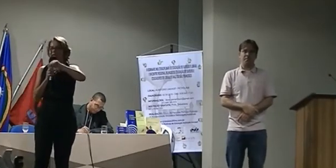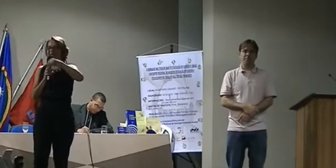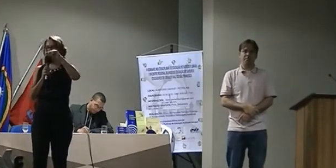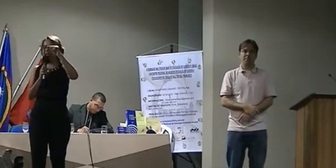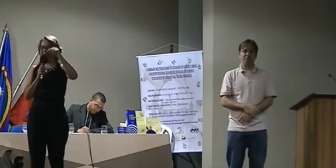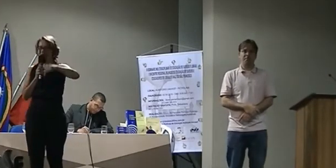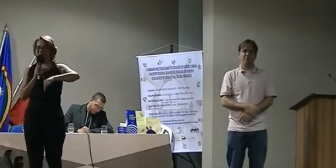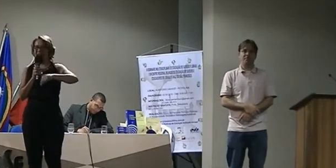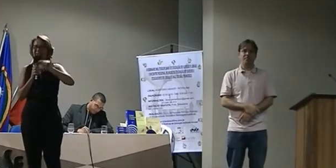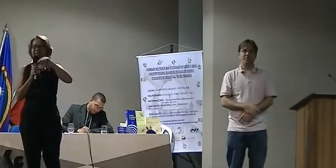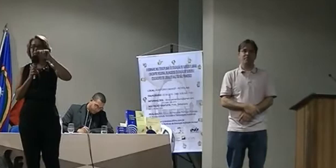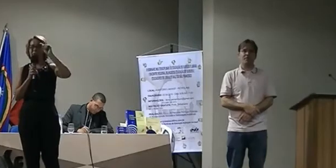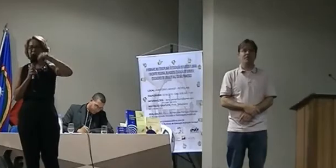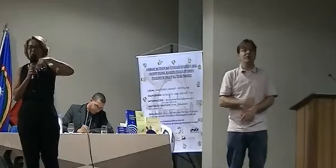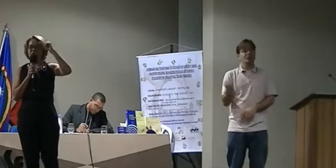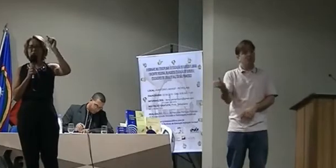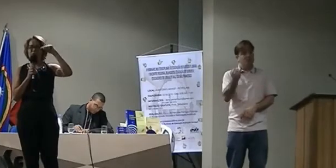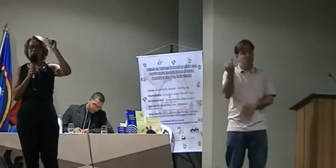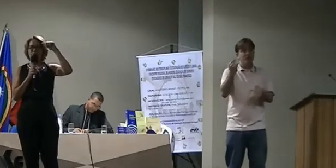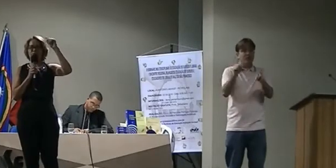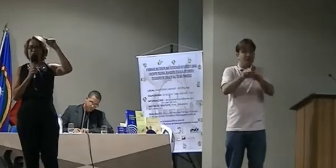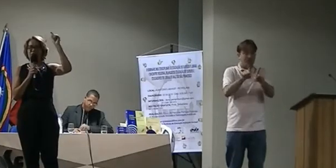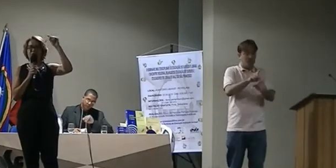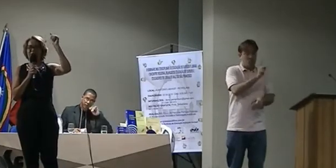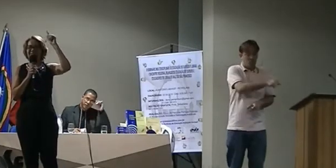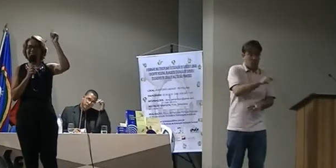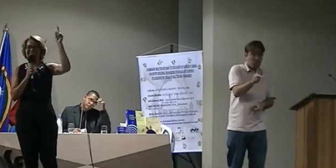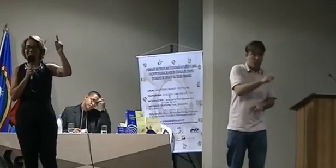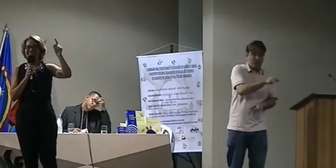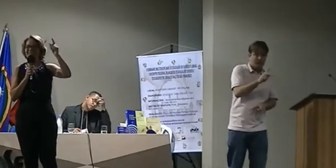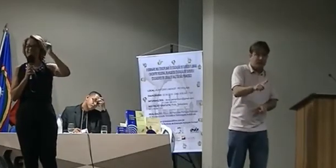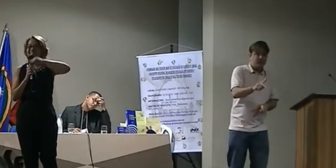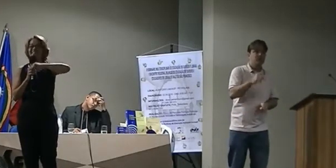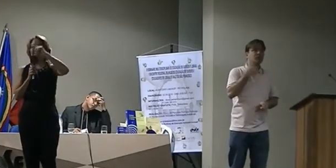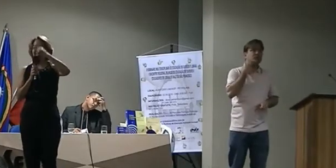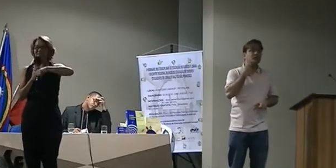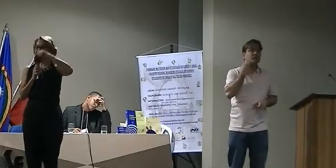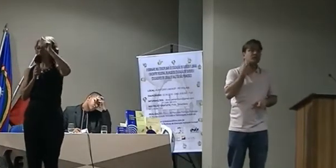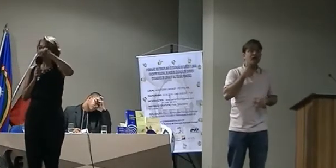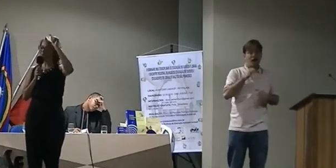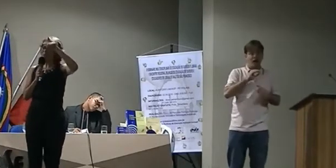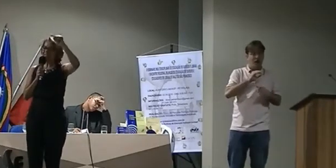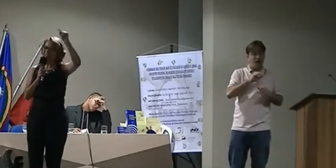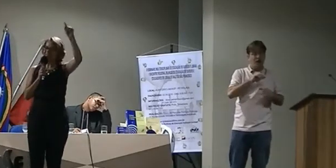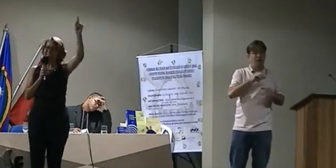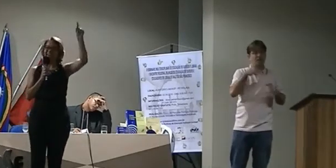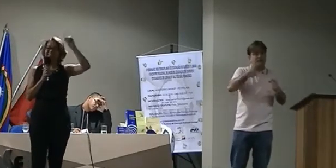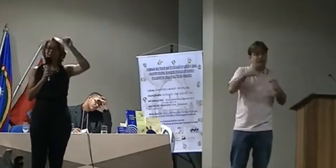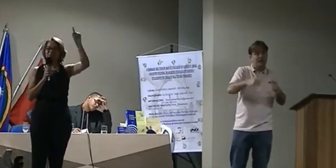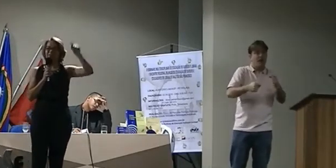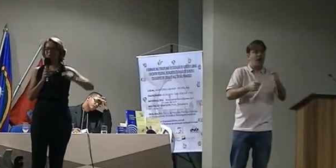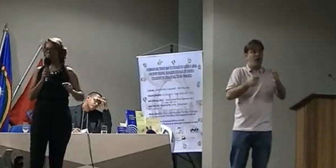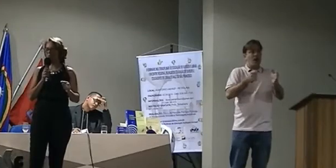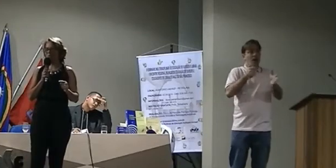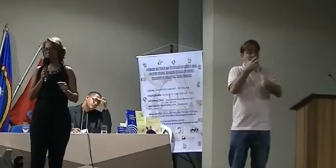a didática e tem a prática, um, dois, três, quatro, cinco, seis, deveria ter livros, um, dois, três, quatro, cinco, até o final do curso.